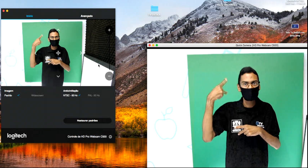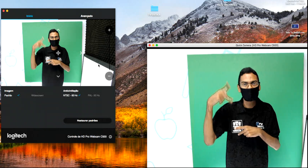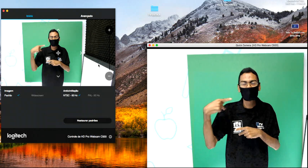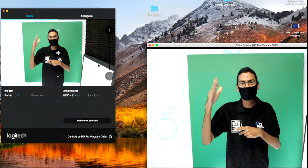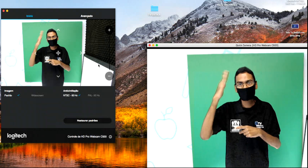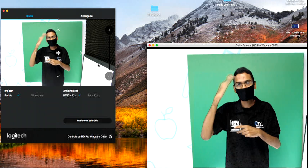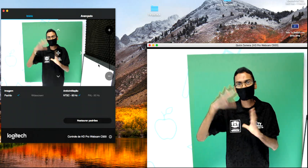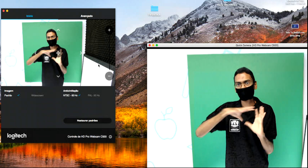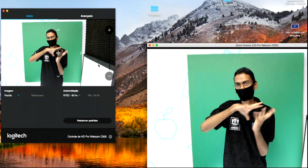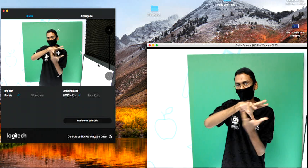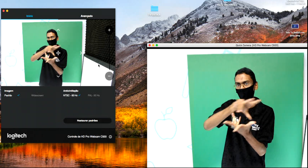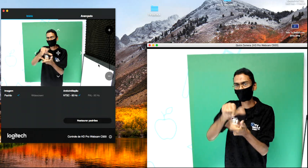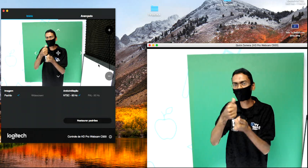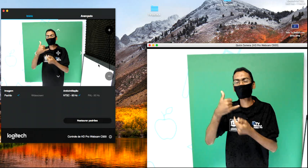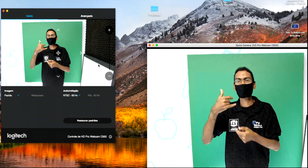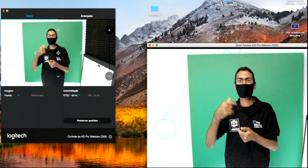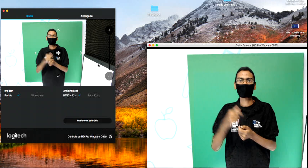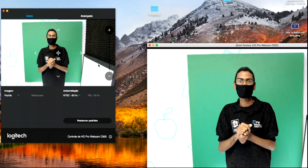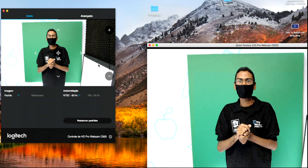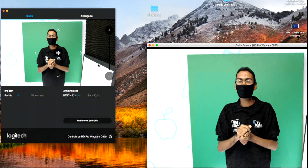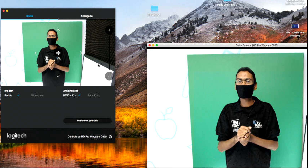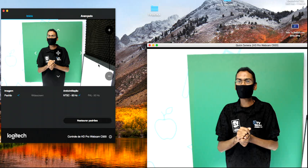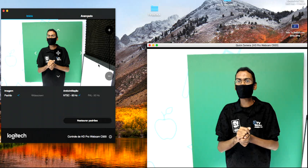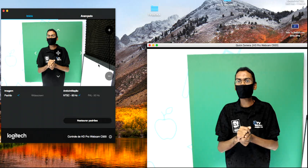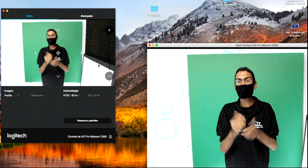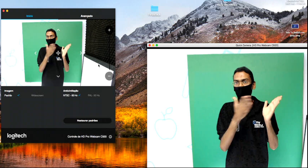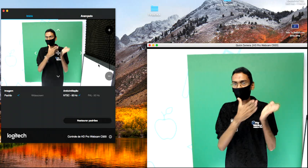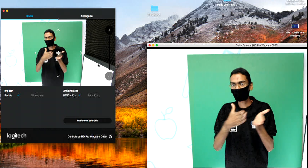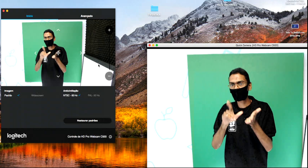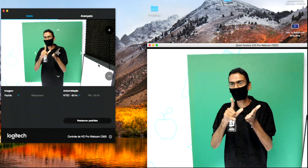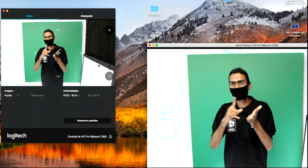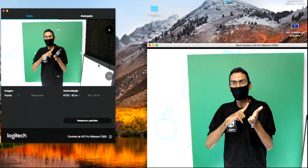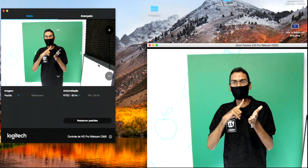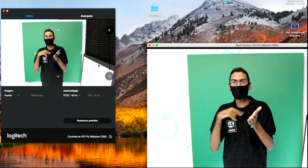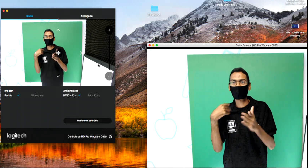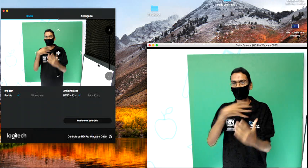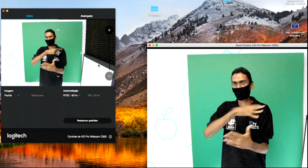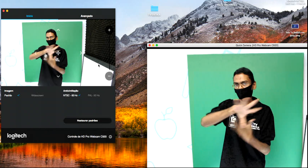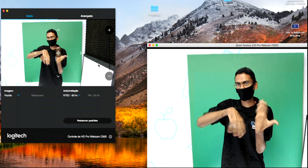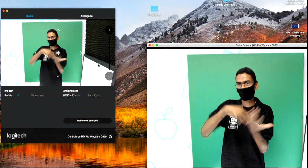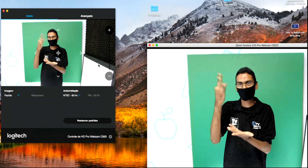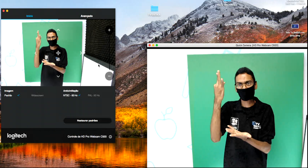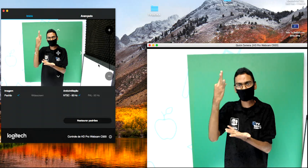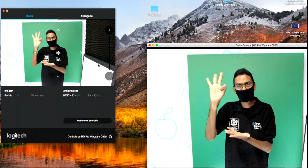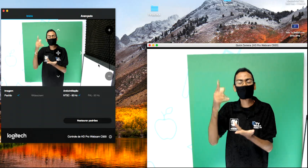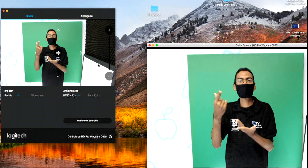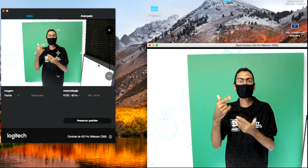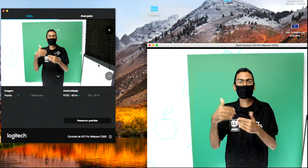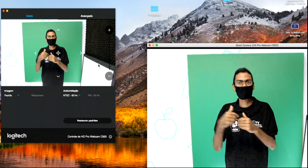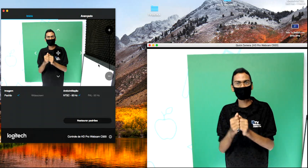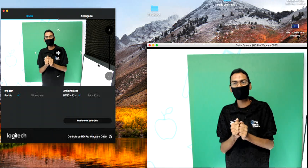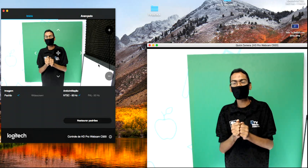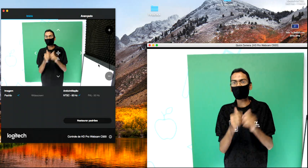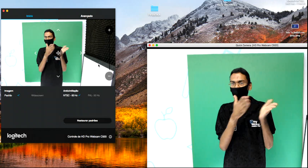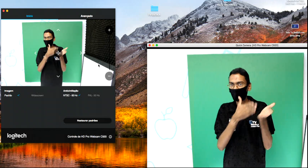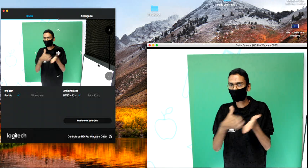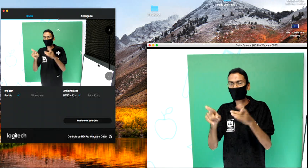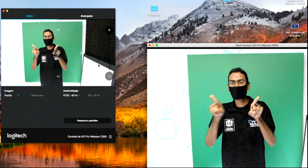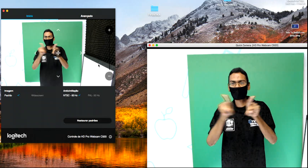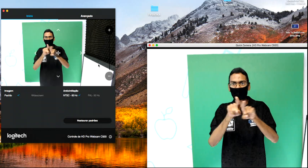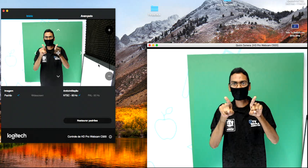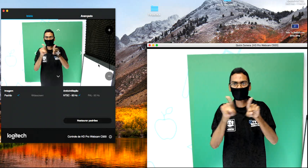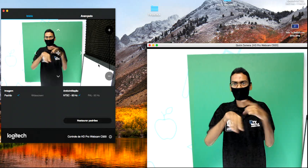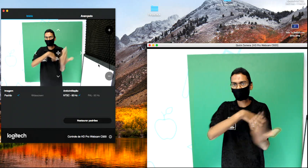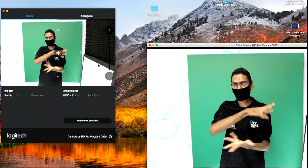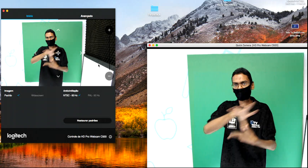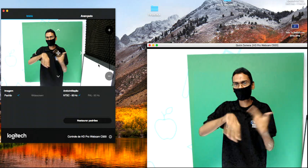Idade Contemporânea se inicia com a Revolução Francesa. Essa fase também destaca-se pela Revolução Industrial